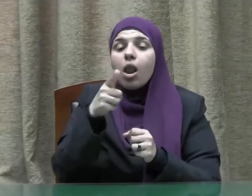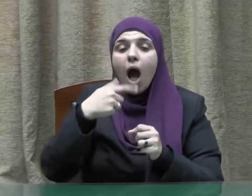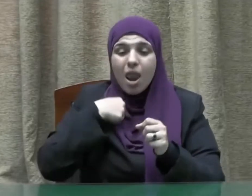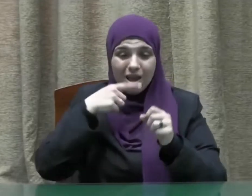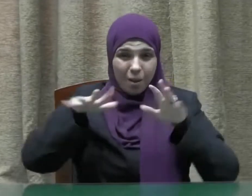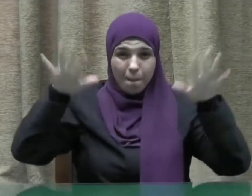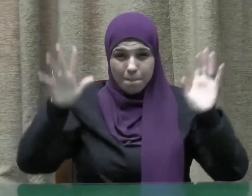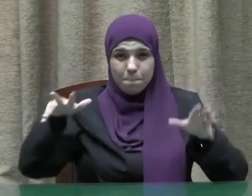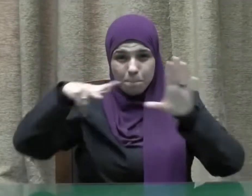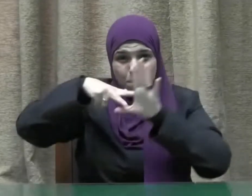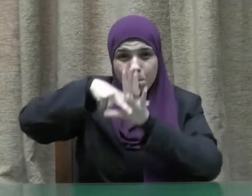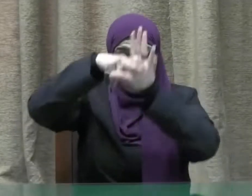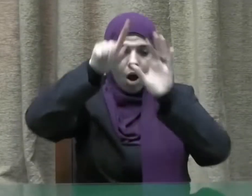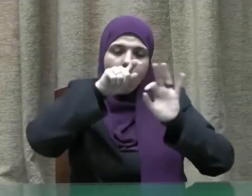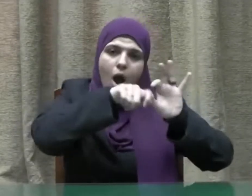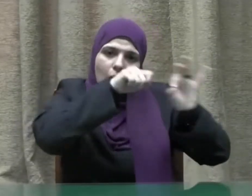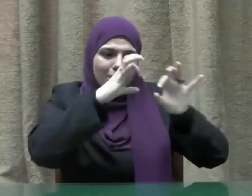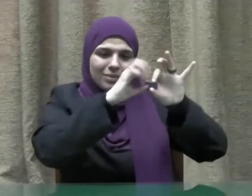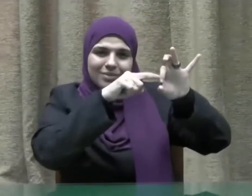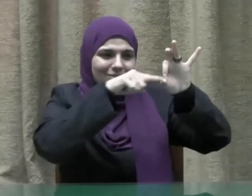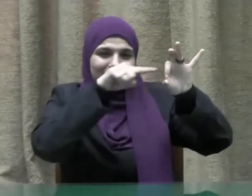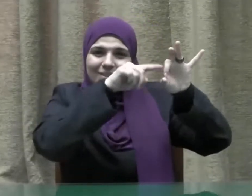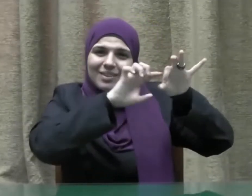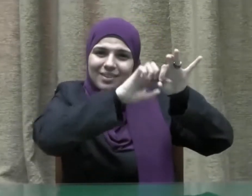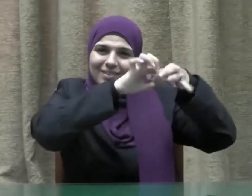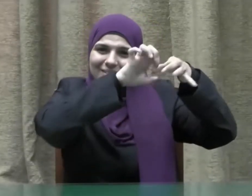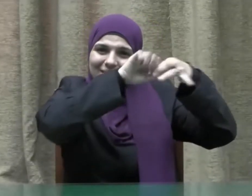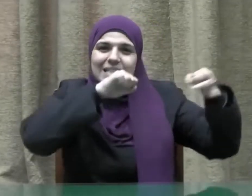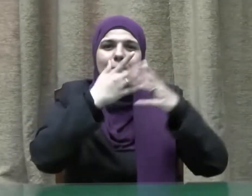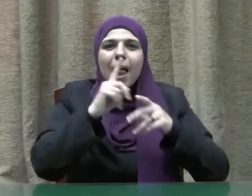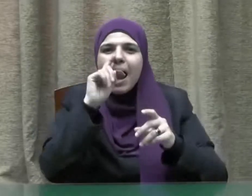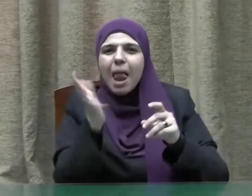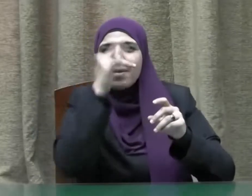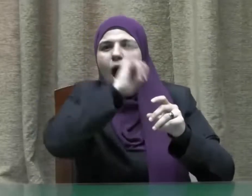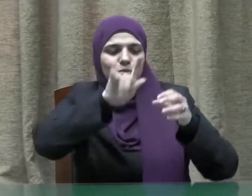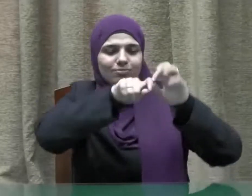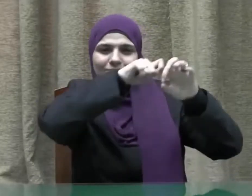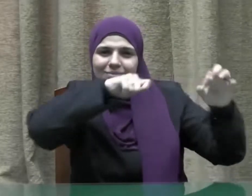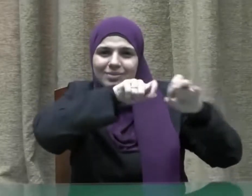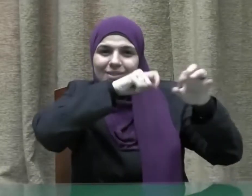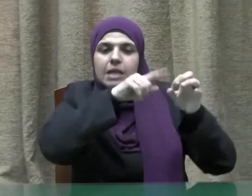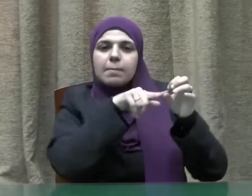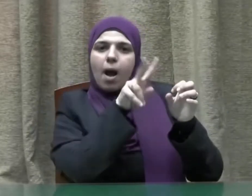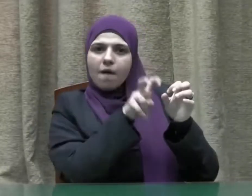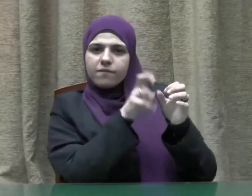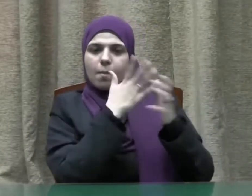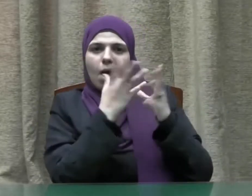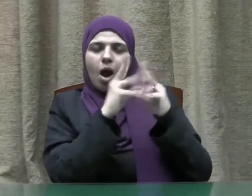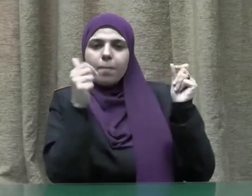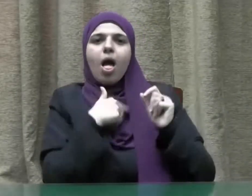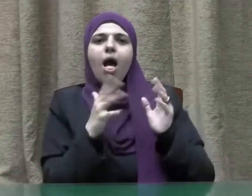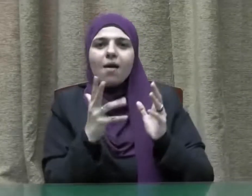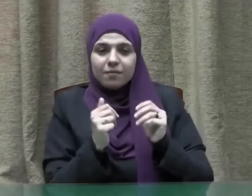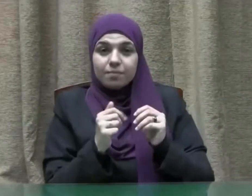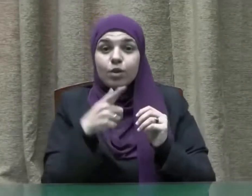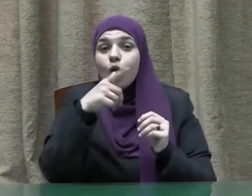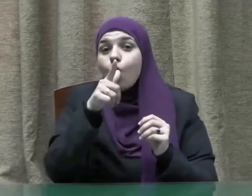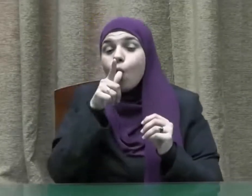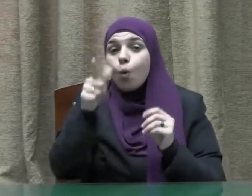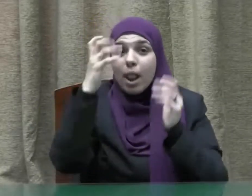فربطته بالحلقة التي يربط بها الأنبياء يقول الإمام النووي